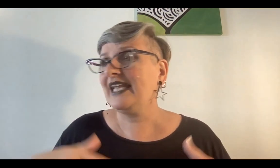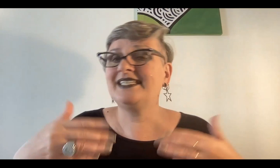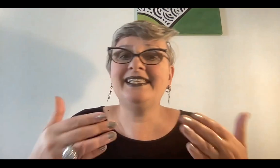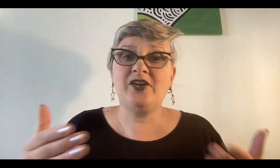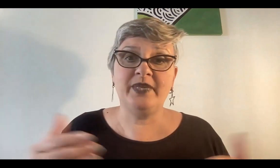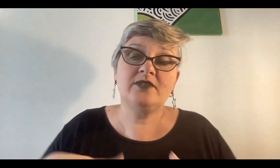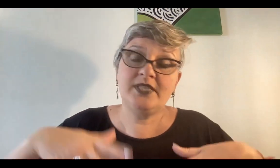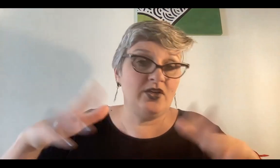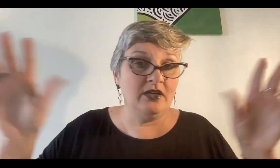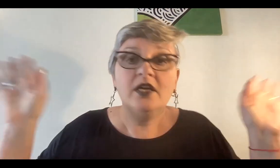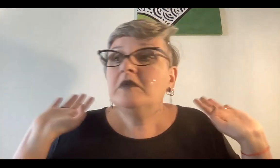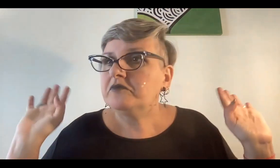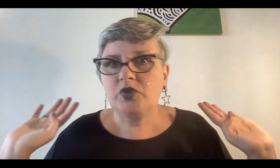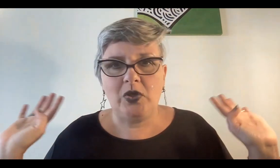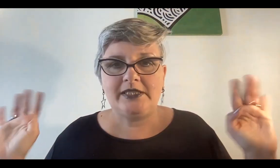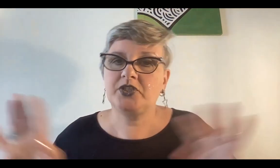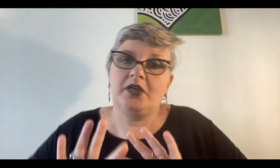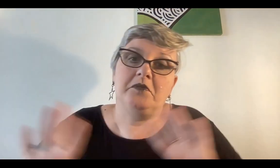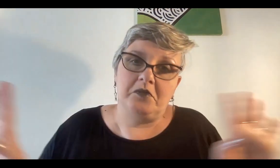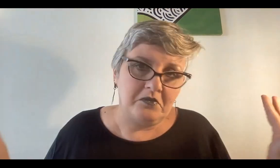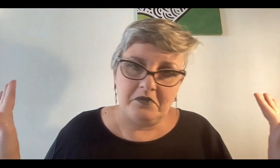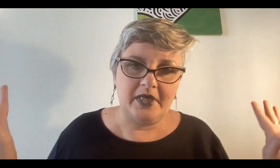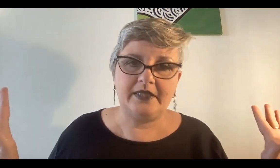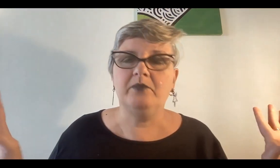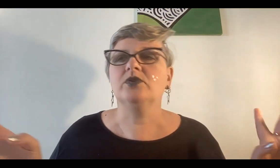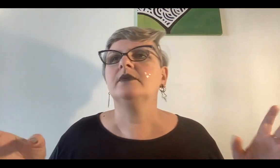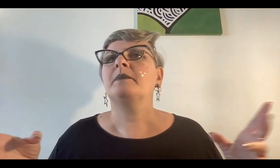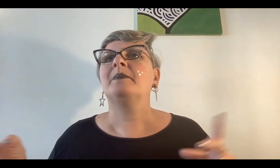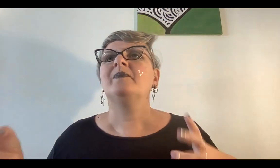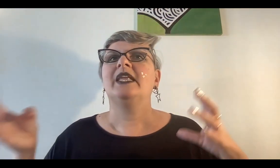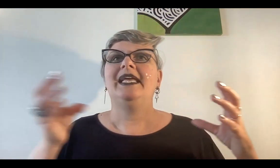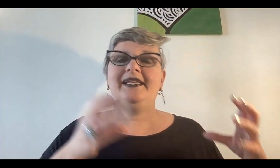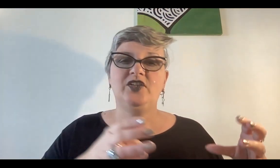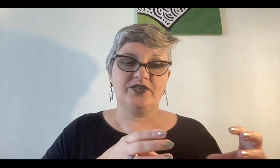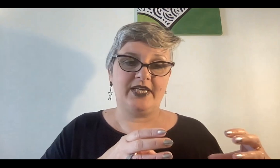Así que te conviene eso, y si no, solo el taller. Está en vos. Entonces,